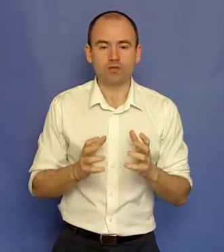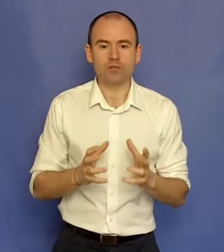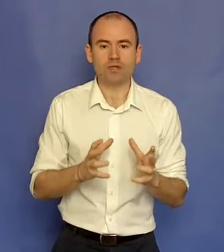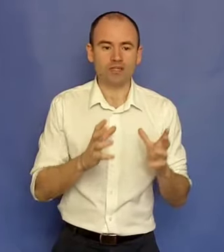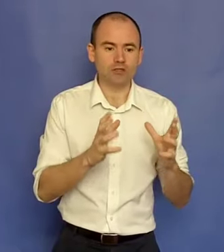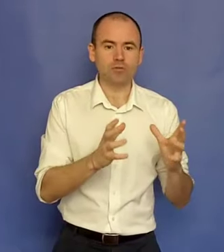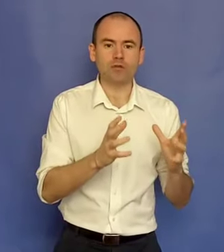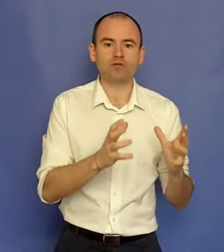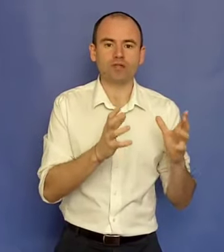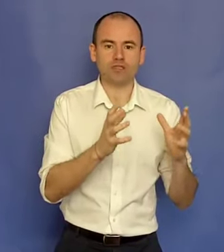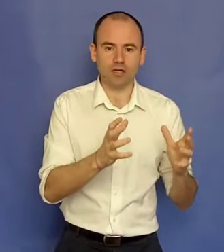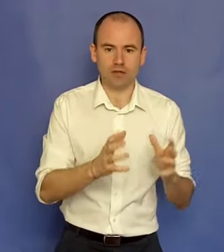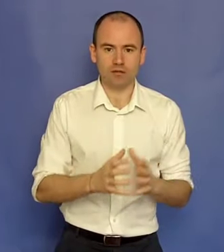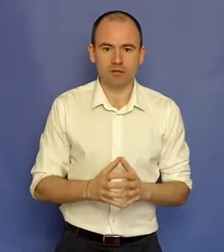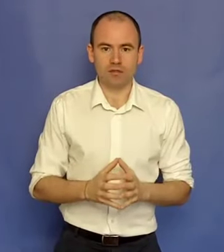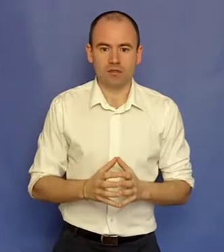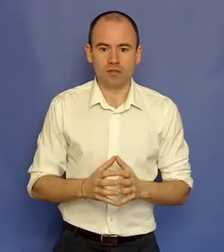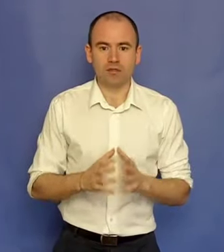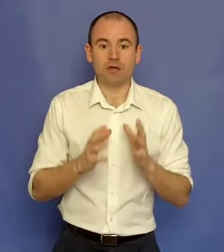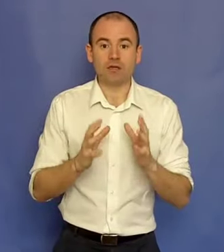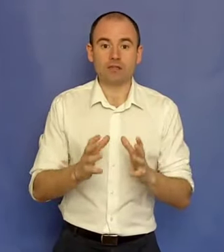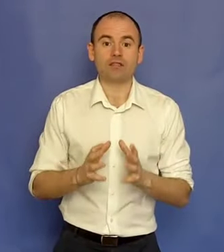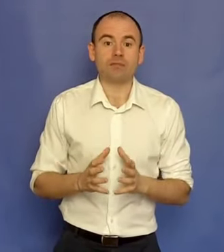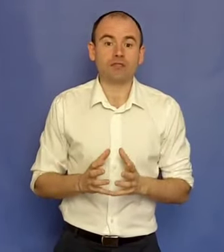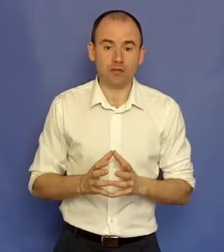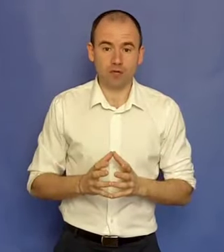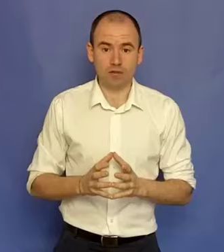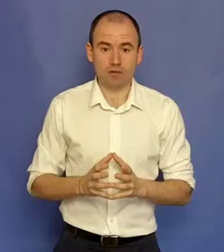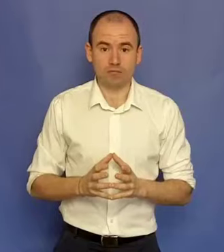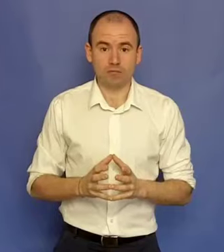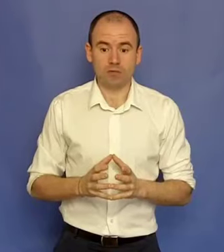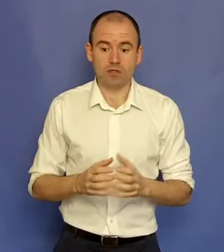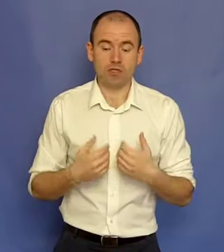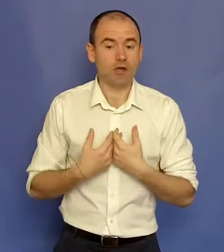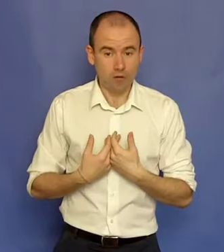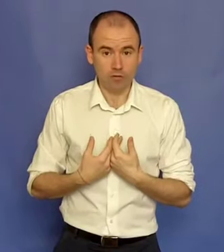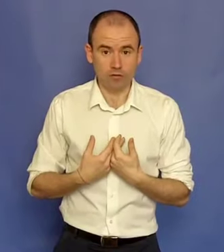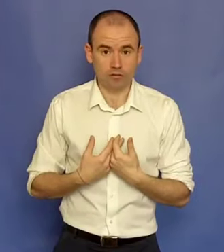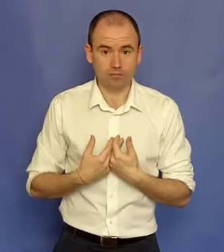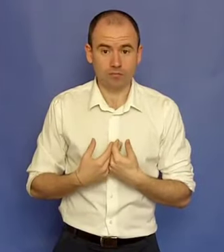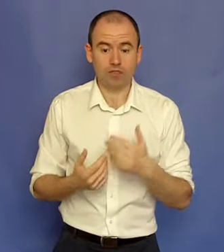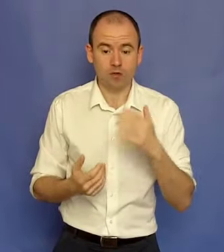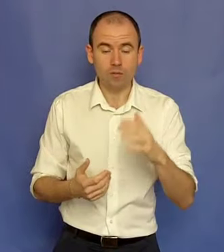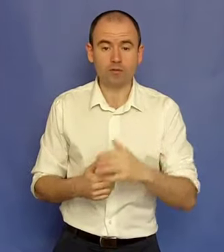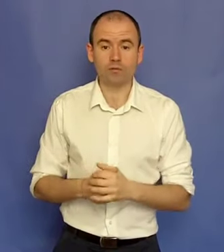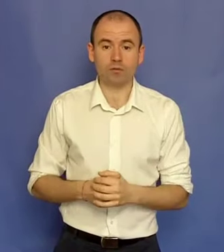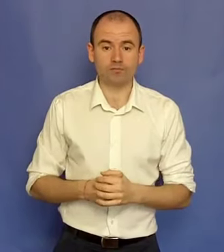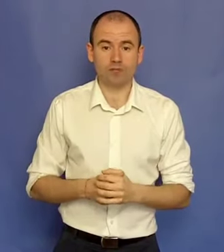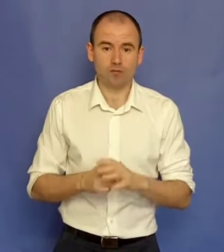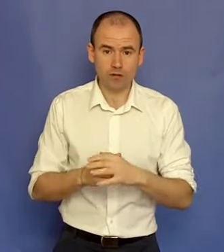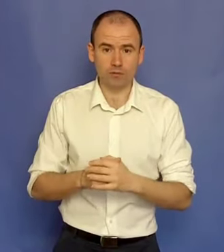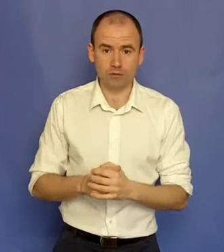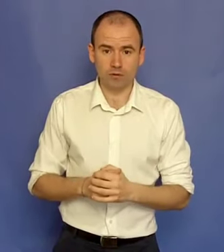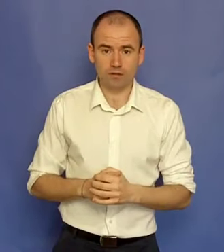ci spun că în acest domeniu financiar ești lipsit de educație. Și eu am fost. Și acum să spun foarte pe scurt,